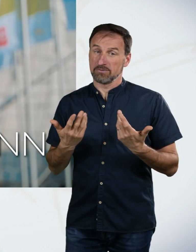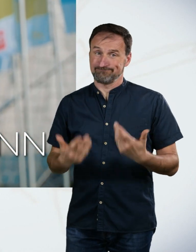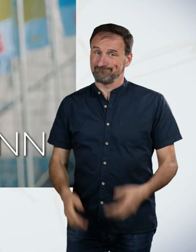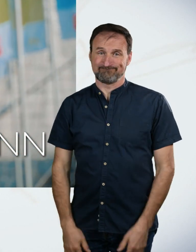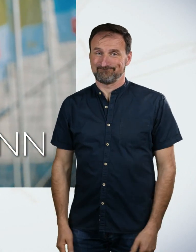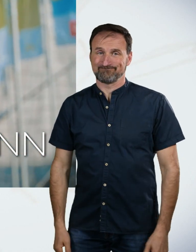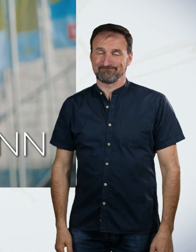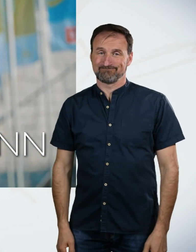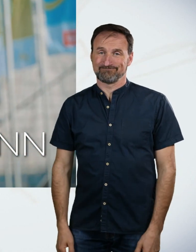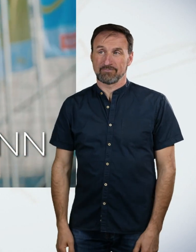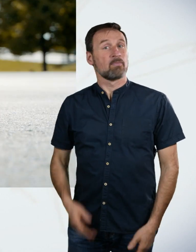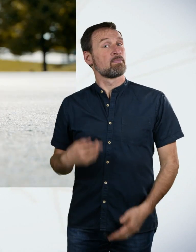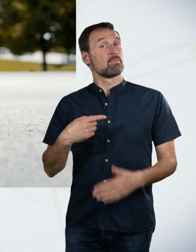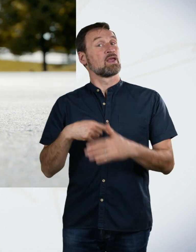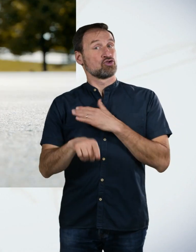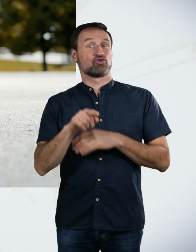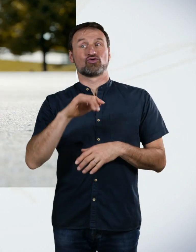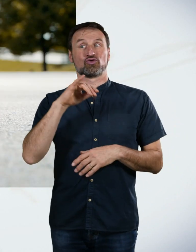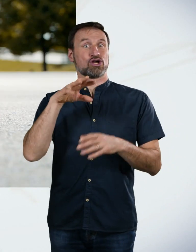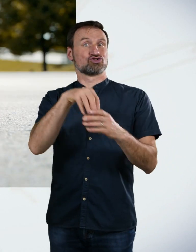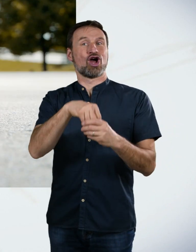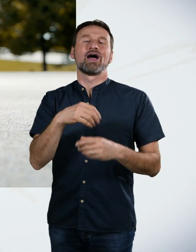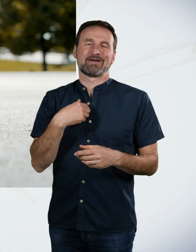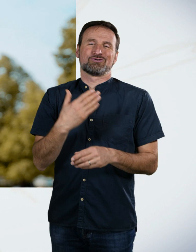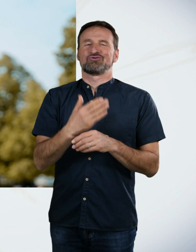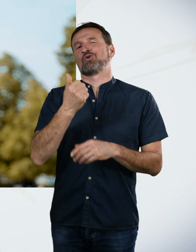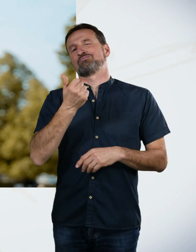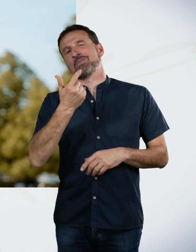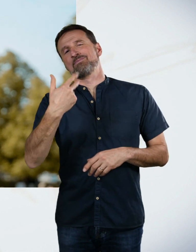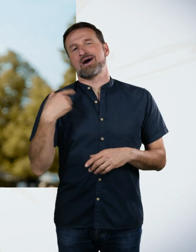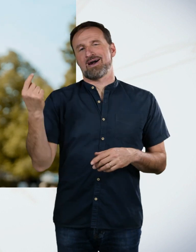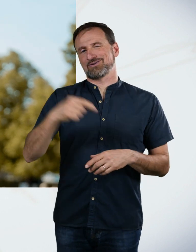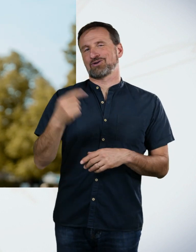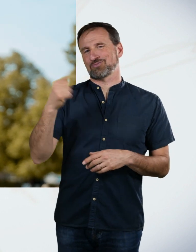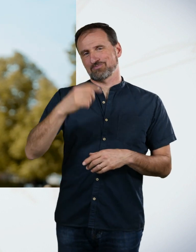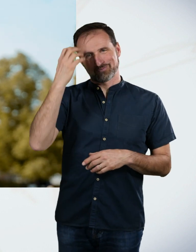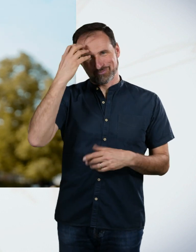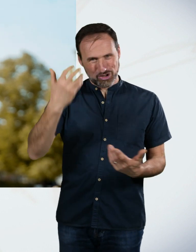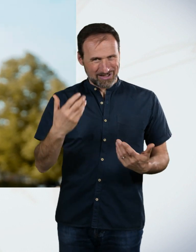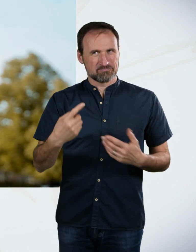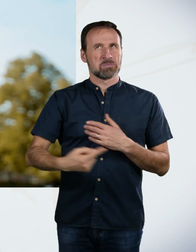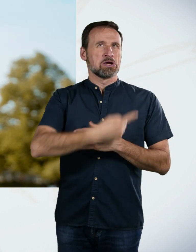Dank Join war ich jetzt schon einige Male in München. Da zieht es mich schon fast zweimal im Jahr her. Also das war heute gar nicht so viel Neues.